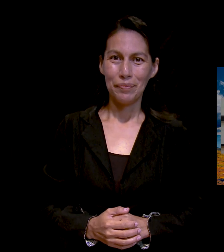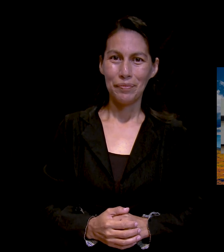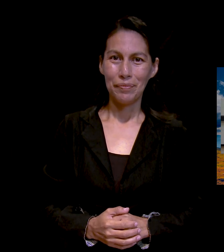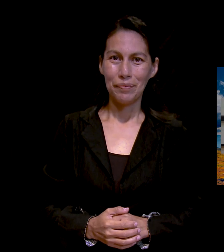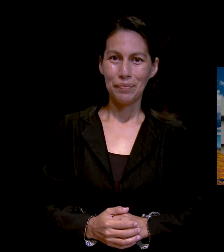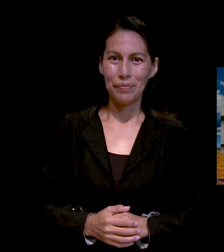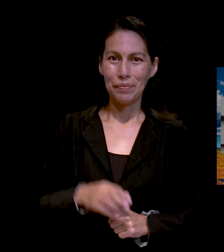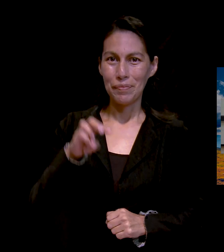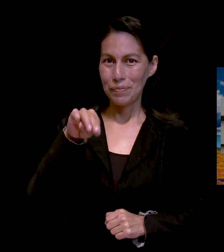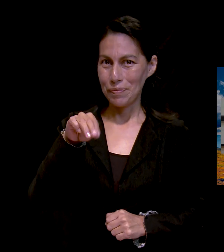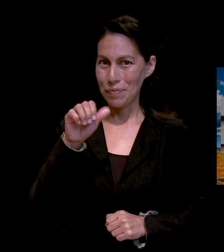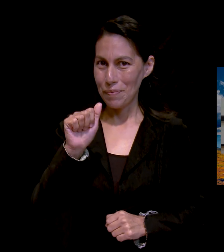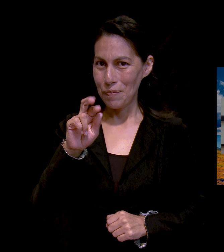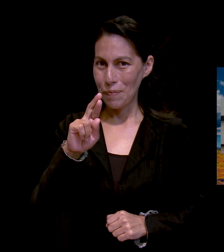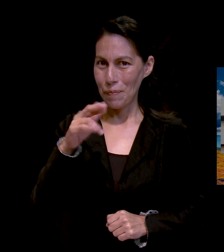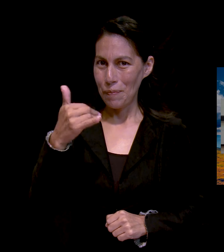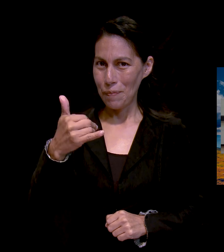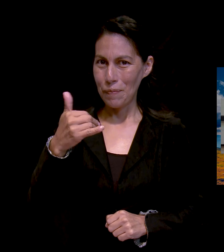Mari,